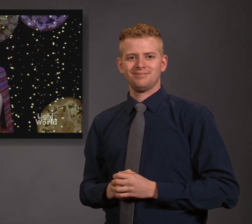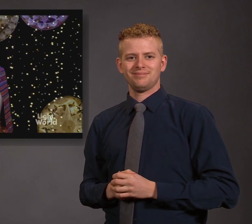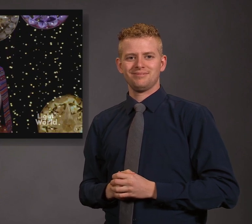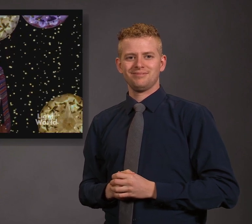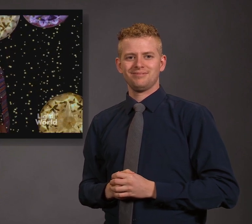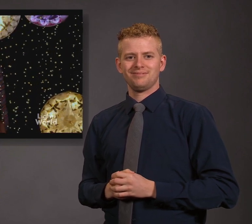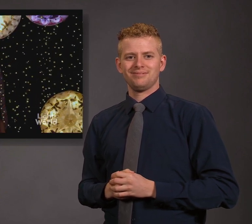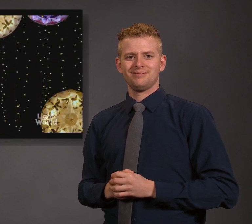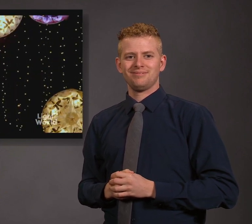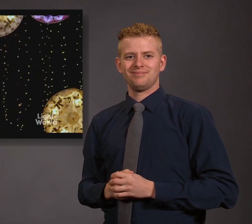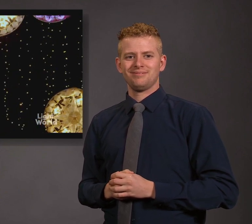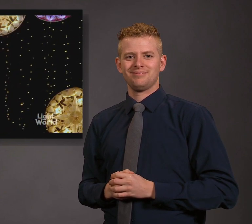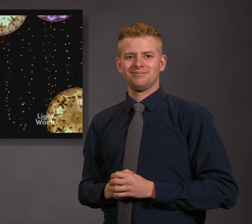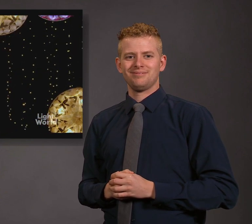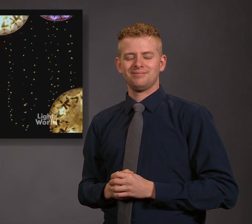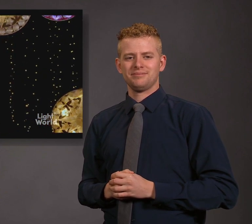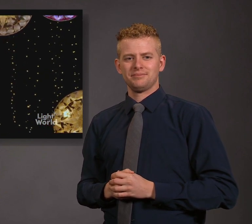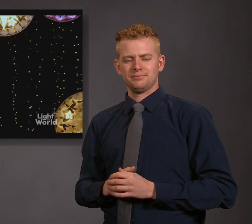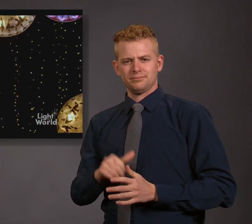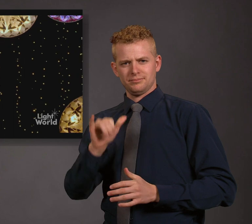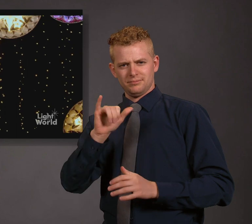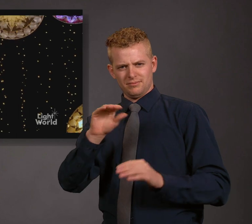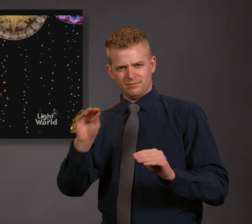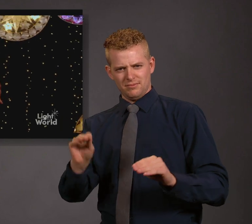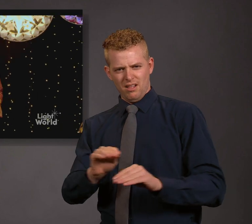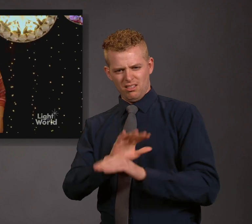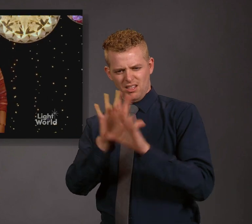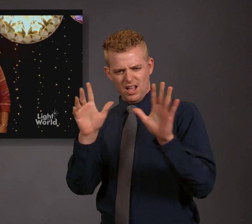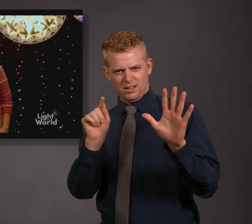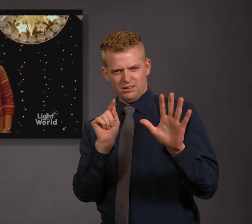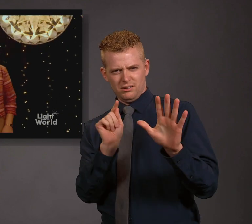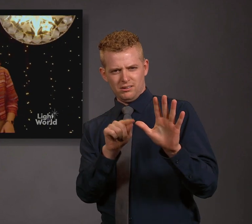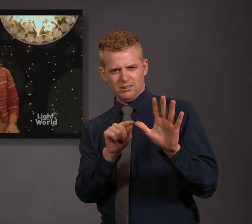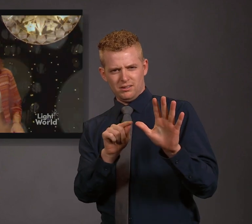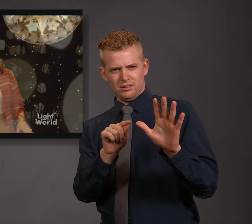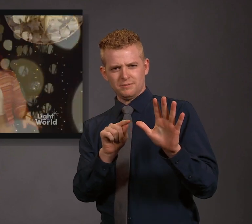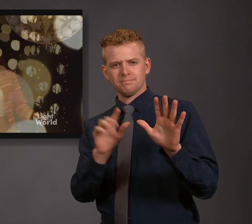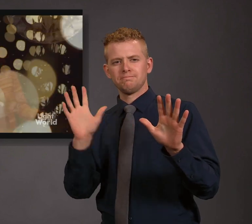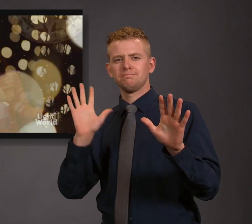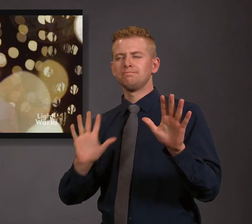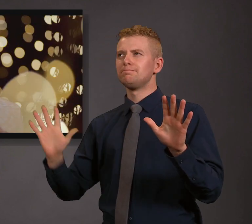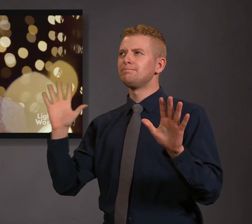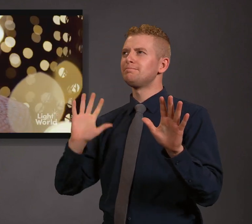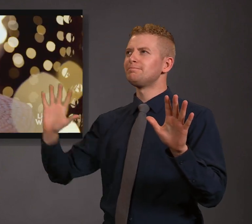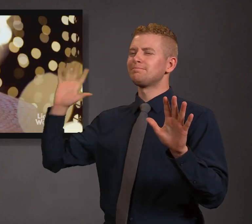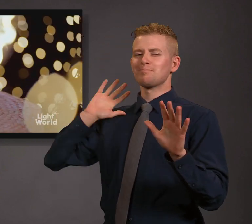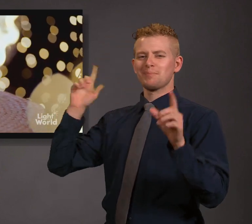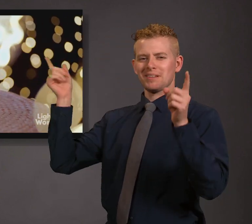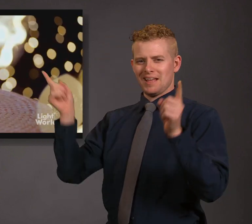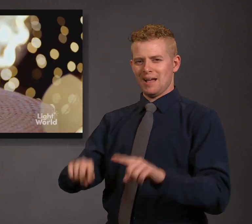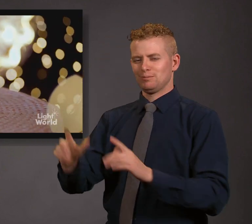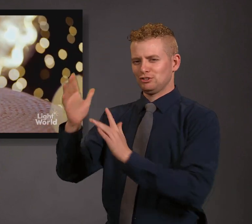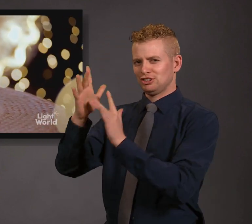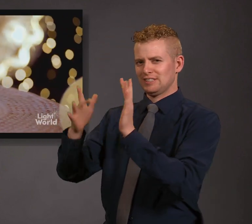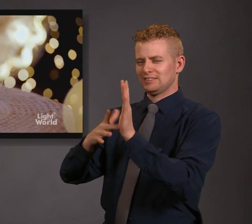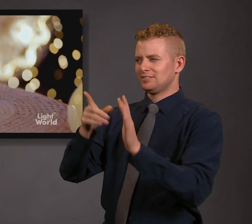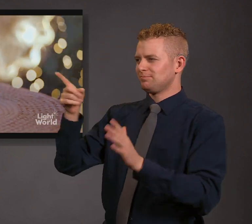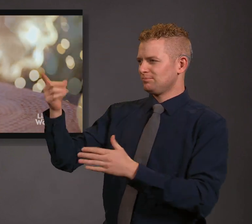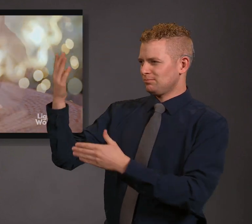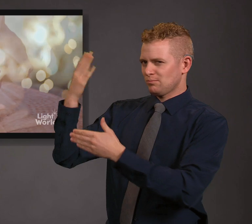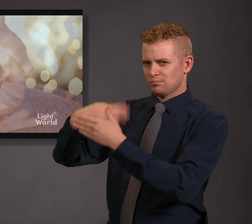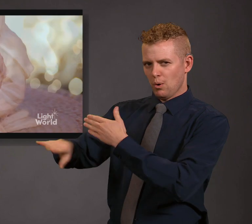Nung siya'y sinilang Sa may sabsaban